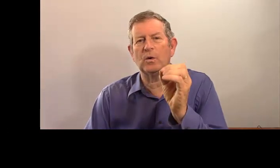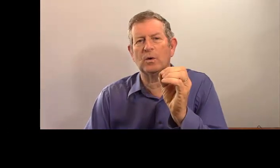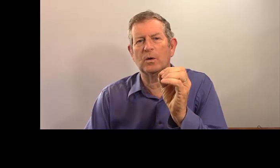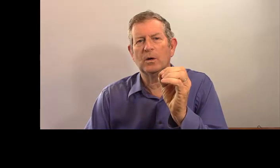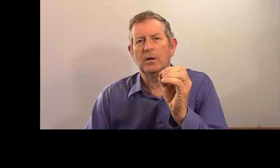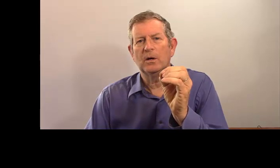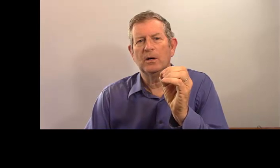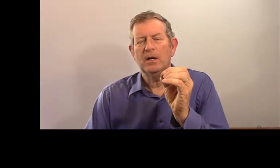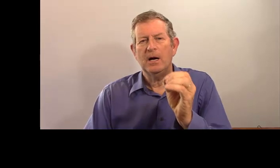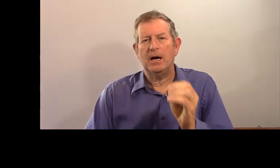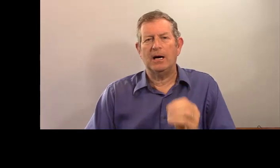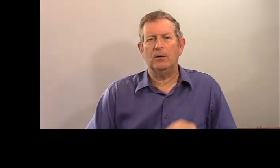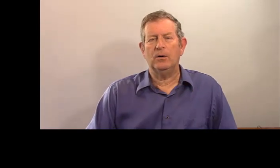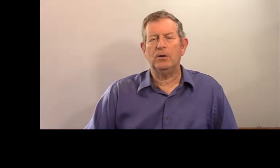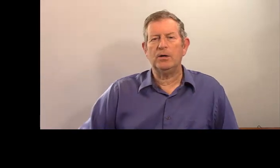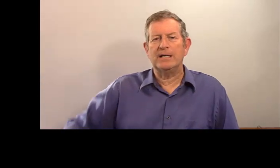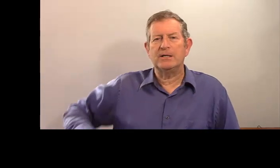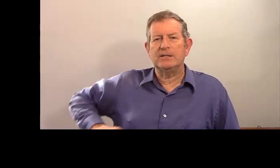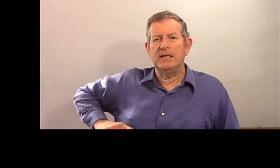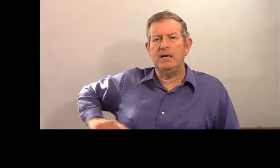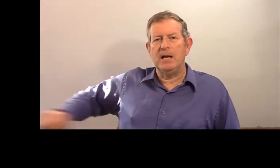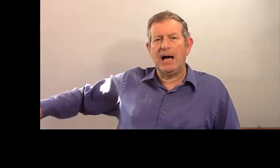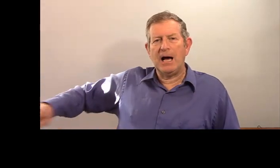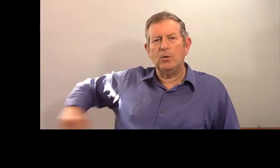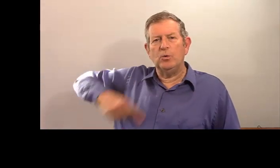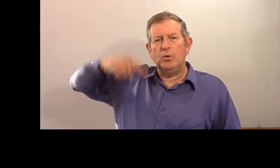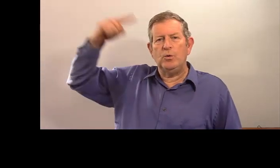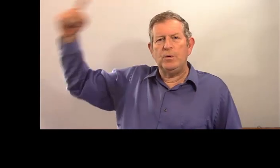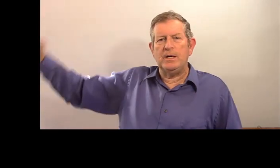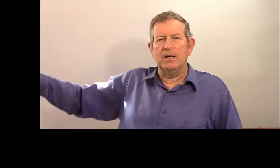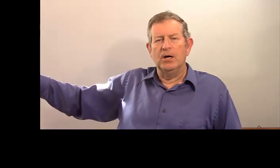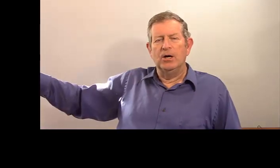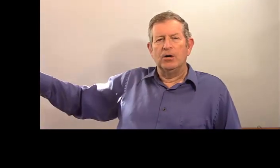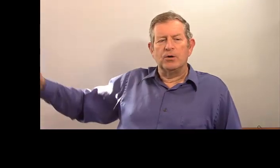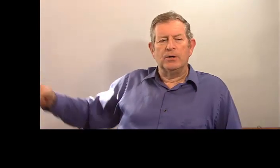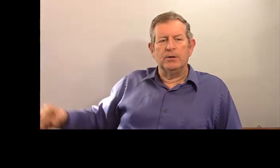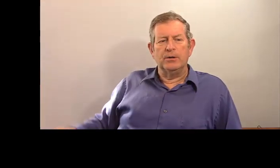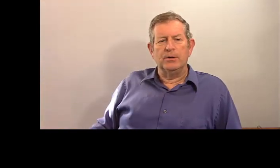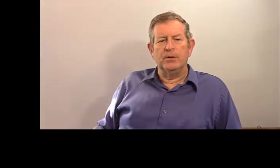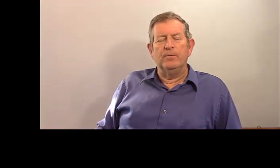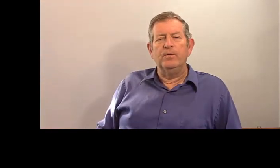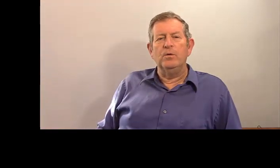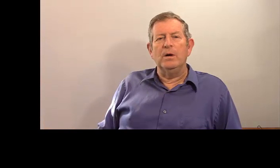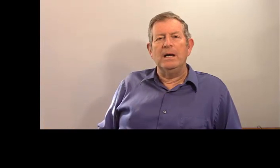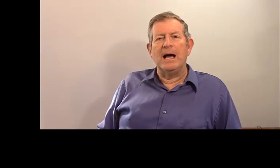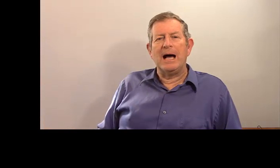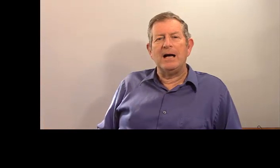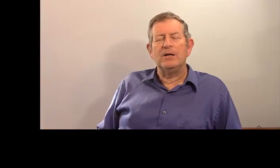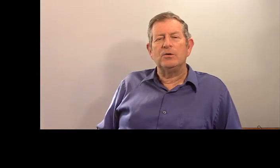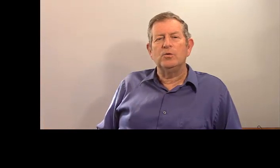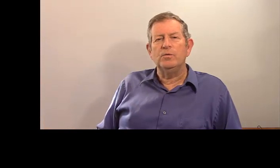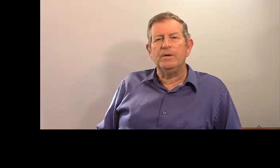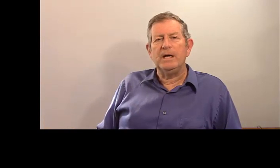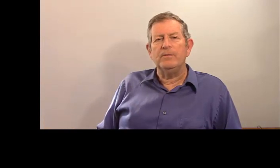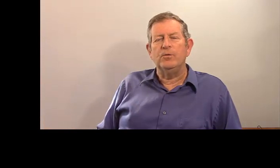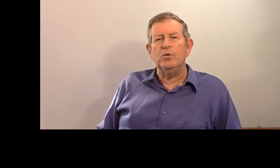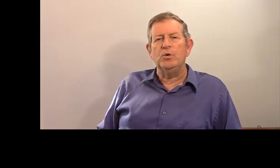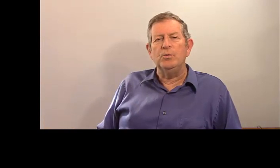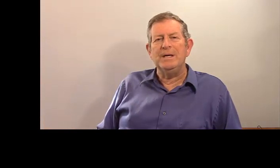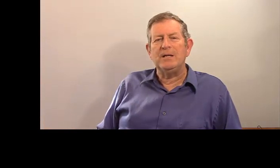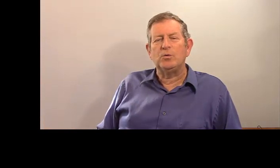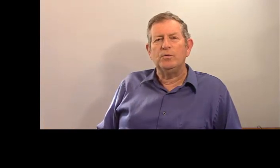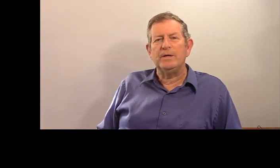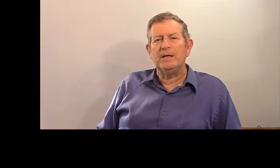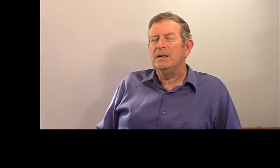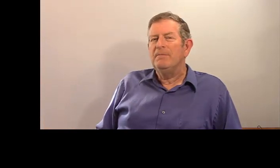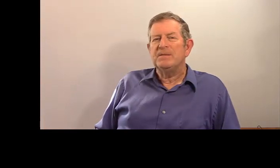que... Alors, est-ce que c'est là ou lui ? Vous la trouvez ? Vous